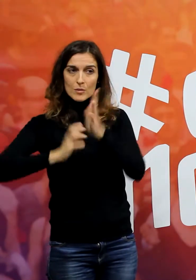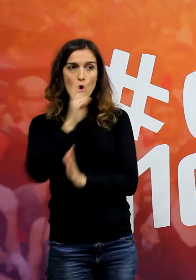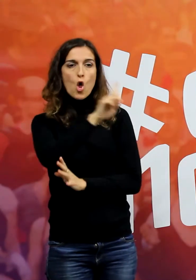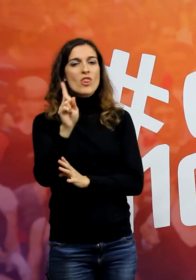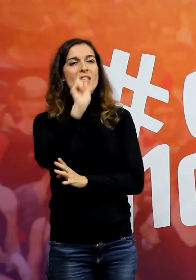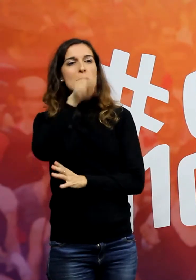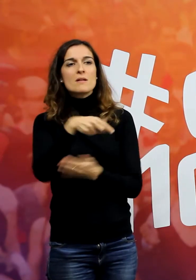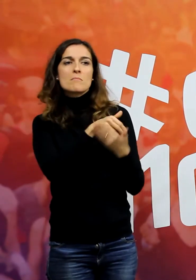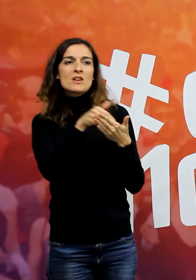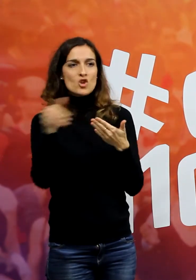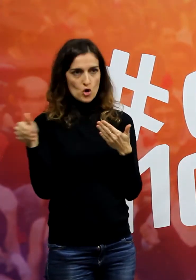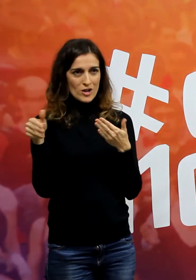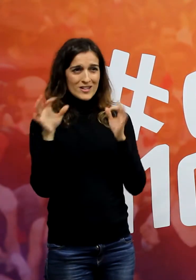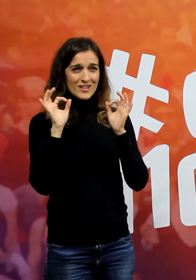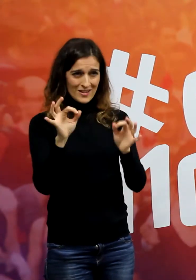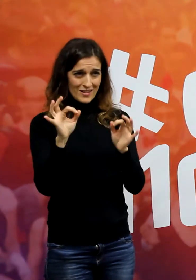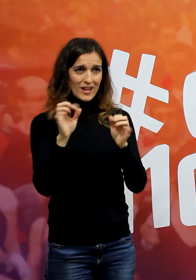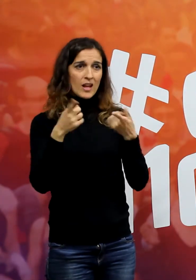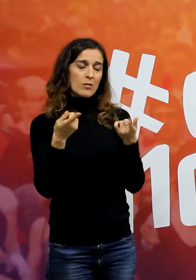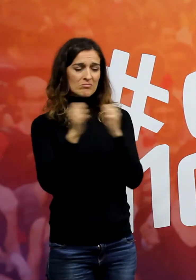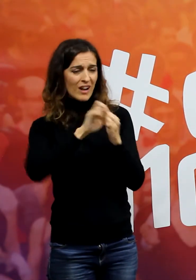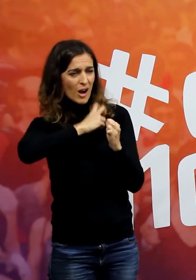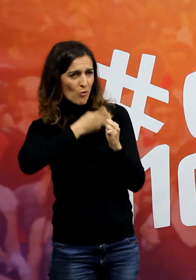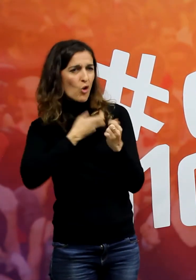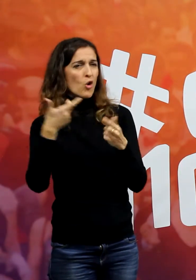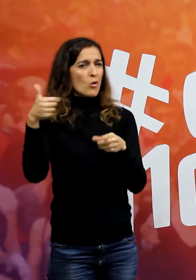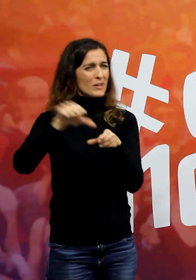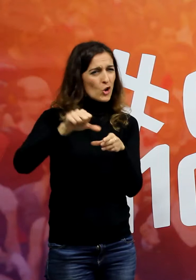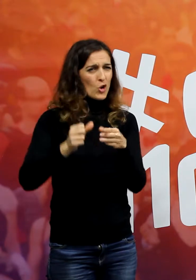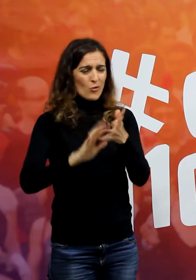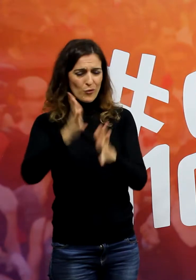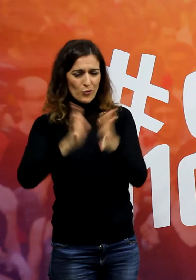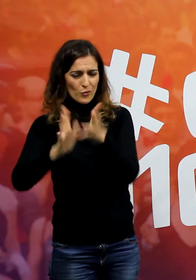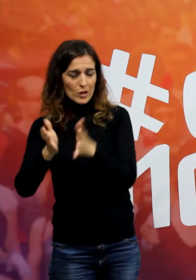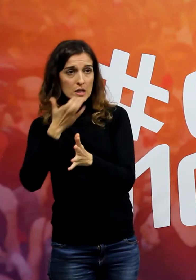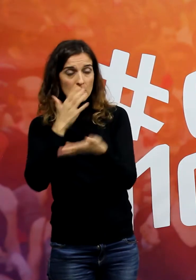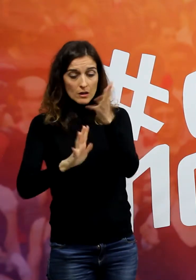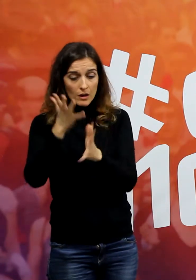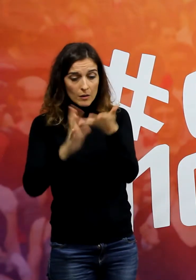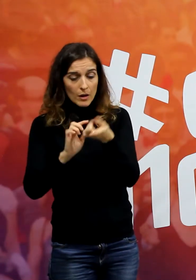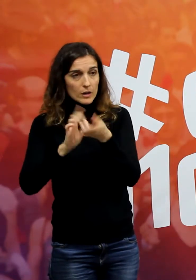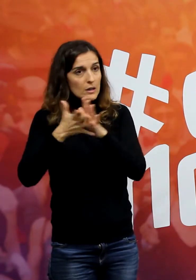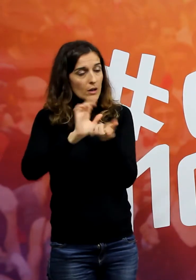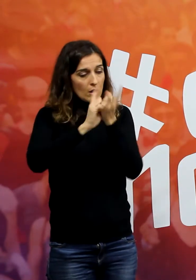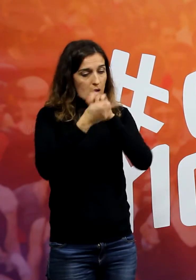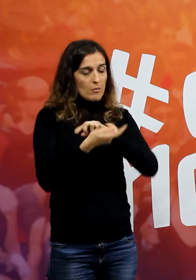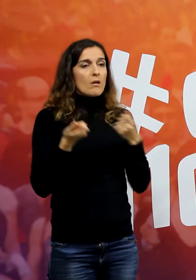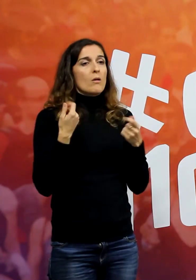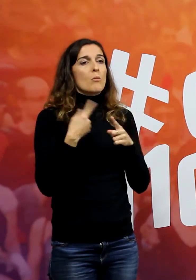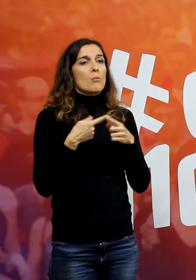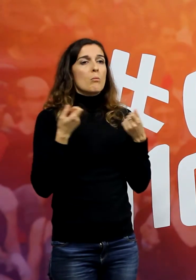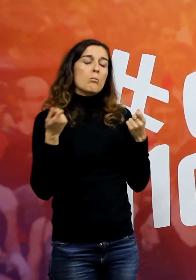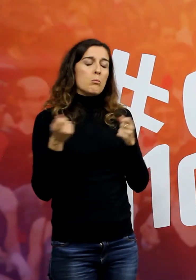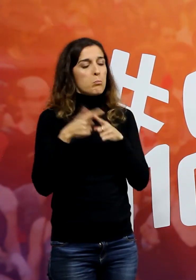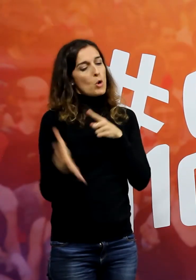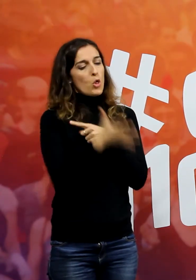milions en combustible fòssil s'imagineu si en lloc de cremar-lo el podem produir de baes d'aïra